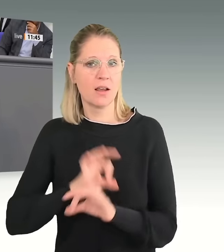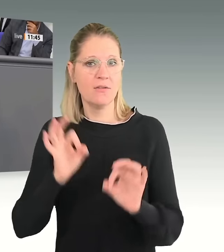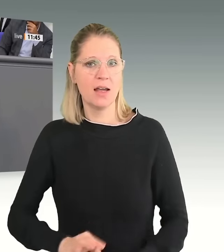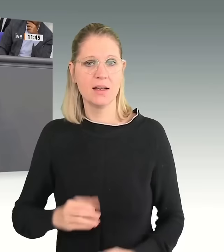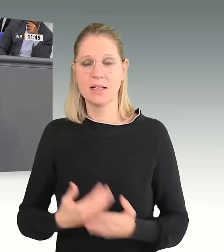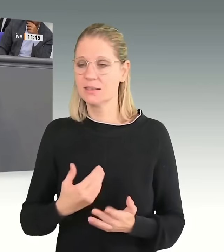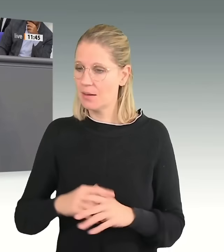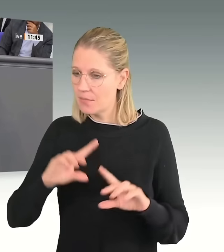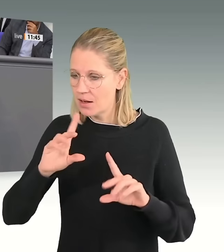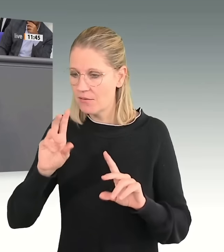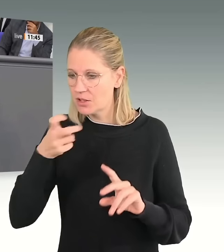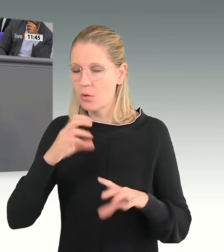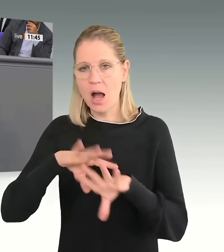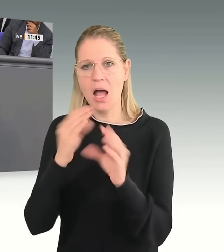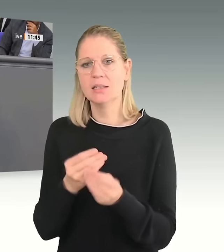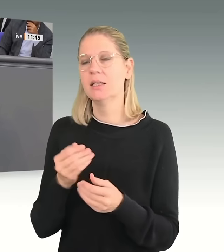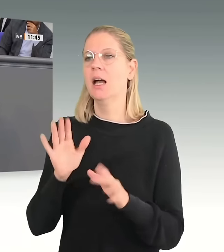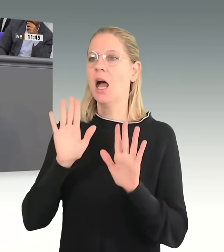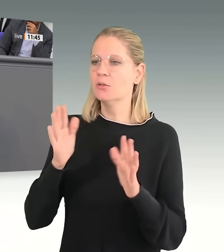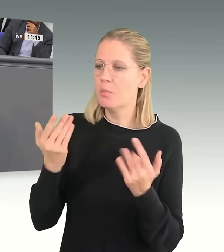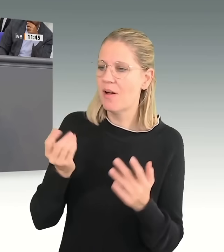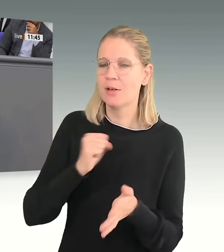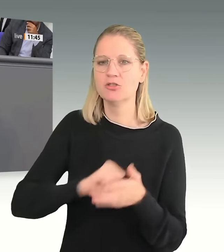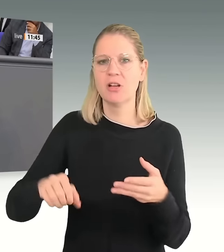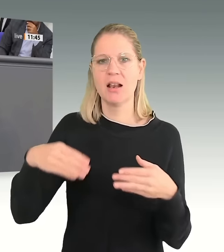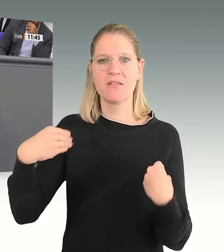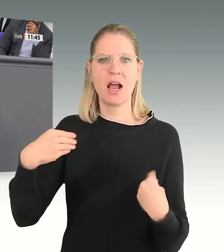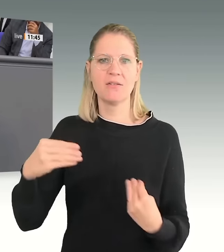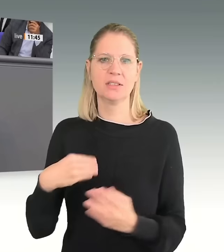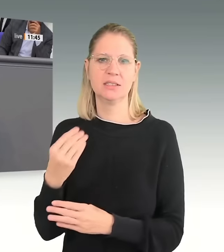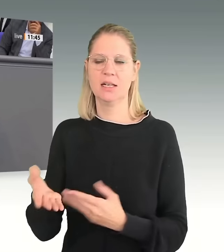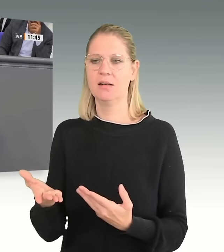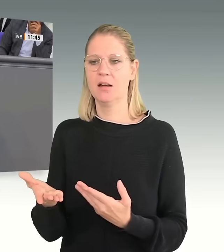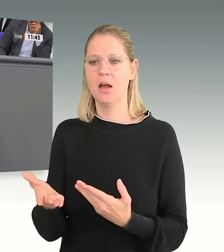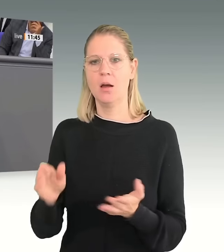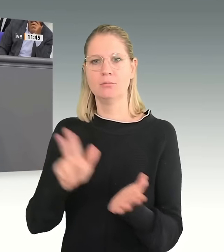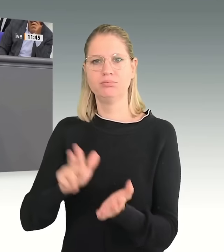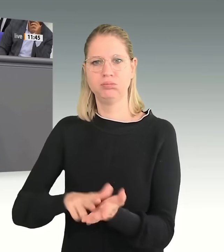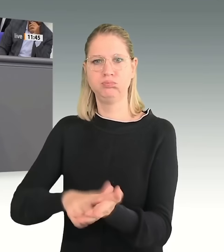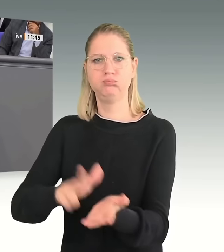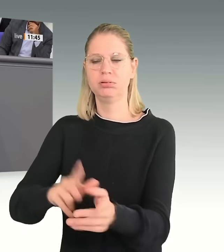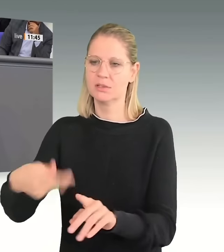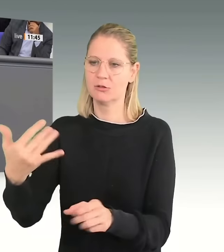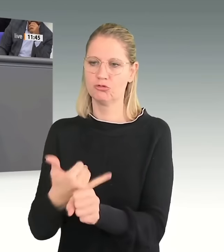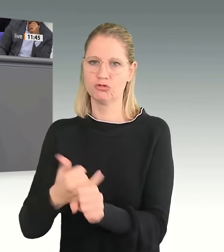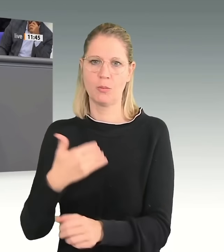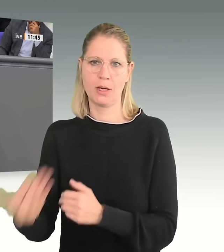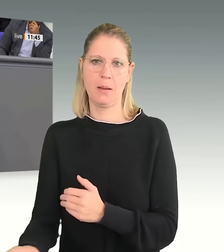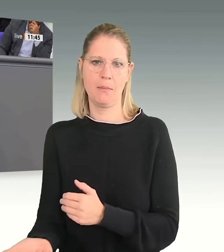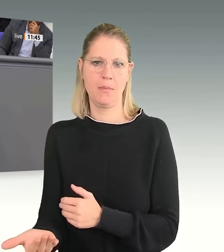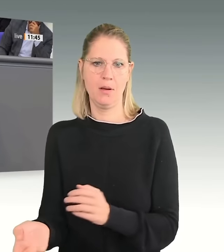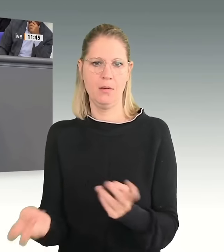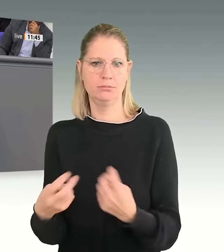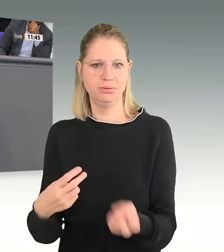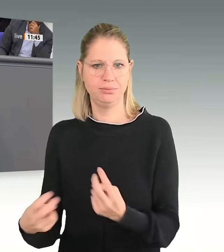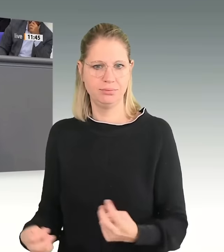sind. Auch Asylbewerber, um Asylbewerber so schnell wie möglich zu qualifizieren, in Jobs zu vermitteln, damit wir unseren Wohlstand erhalten. Dafür arbeiten wir jeden Tag. Dabei können Sie sich